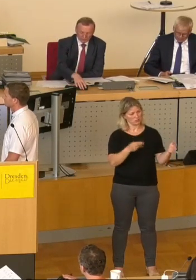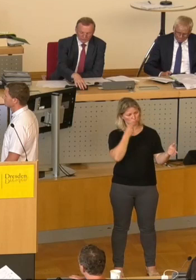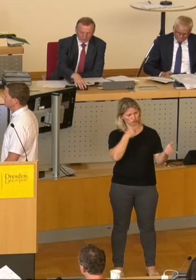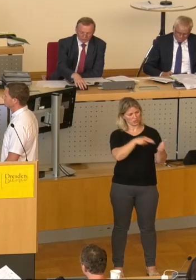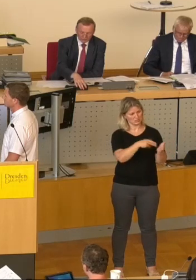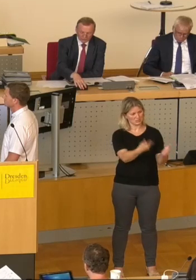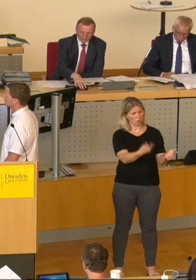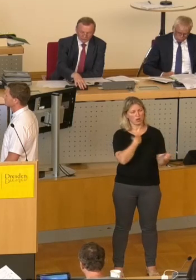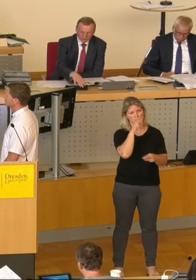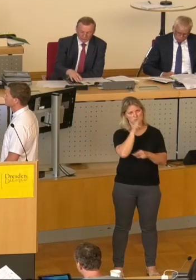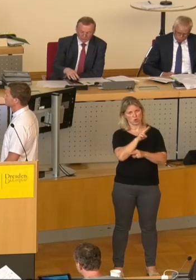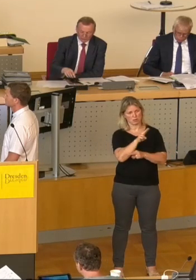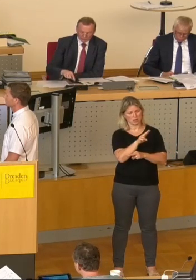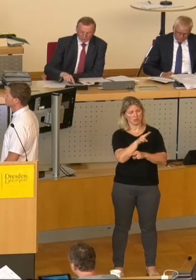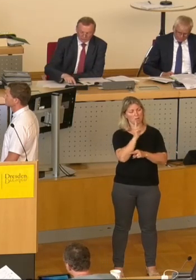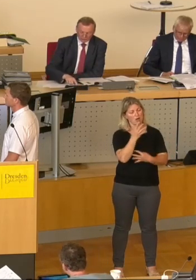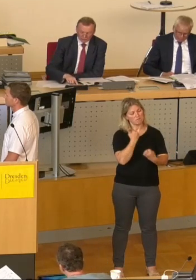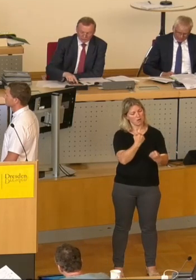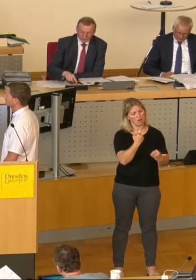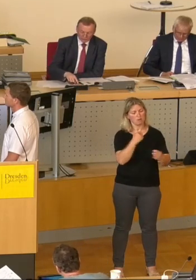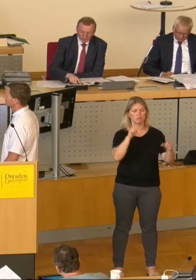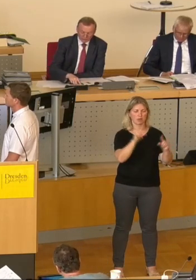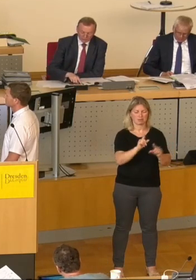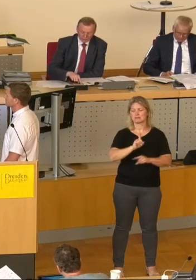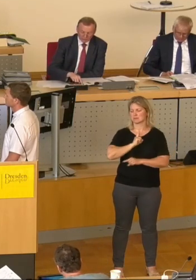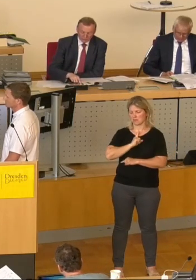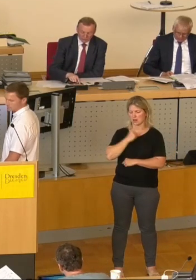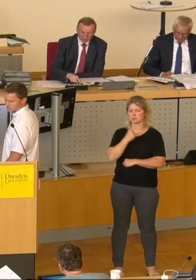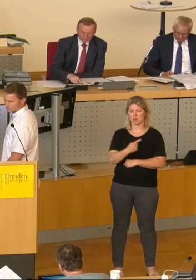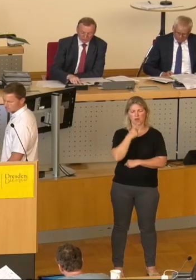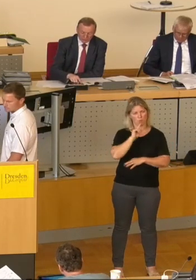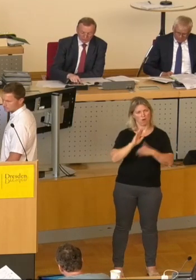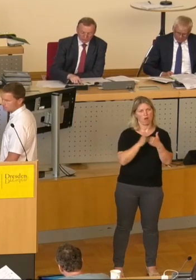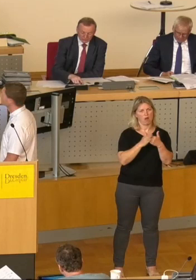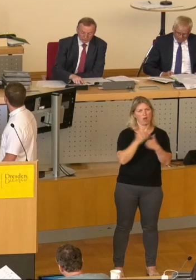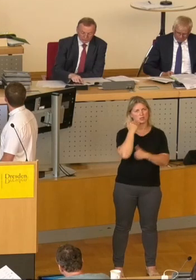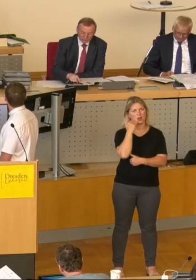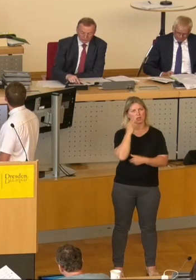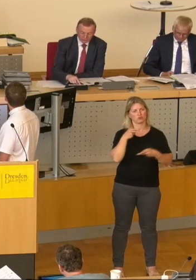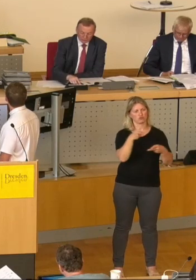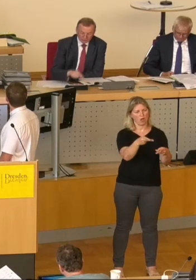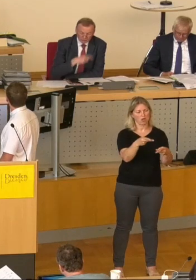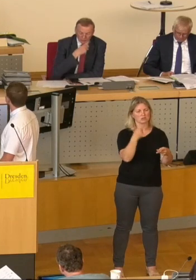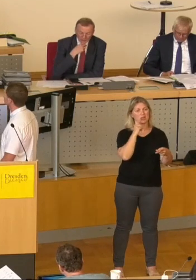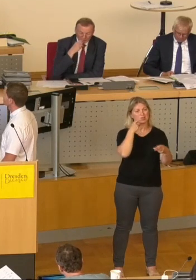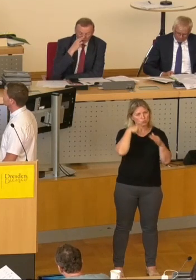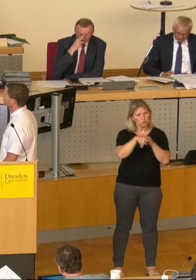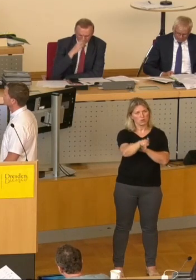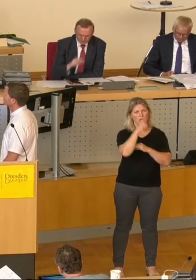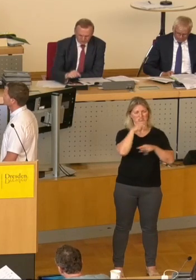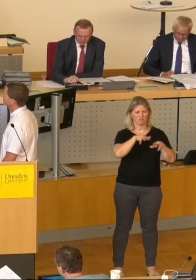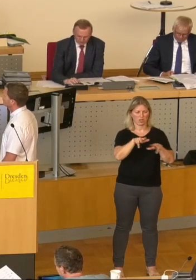geringen Verkehrsaufkommen. Also Sie haben die Einschätzung selber schon dargestellt in Ihrer Frage als Anliegerstraße ohne Durchgangsverkehr.